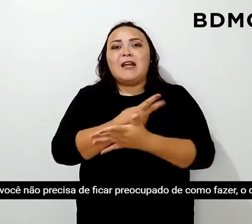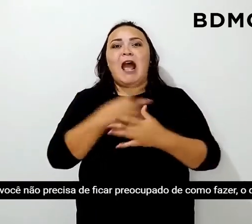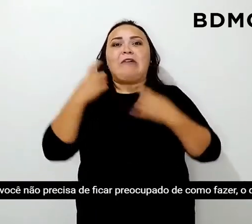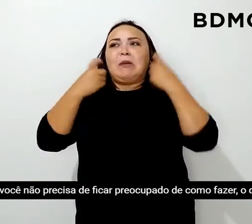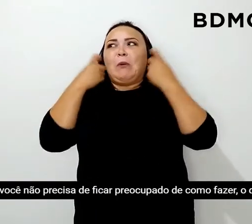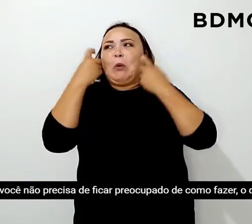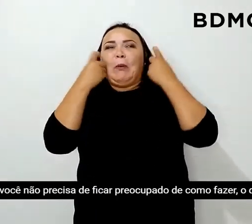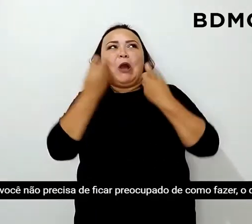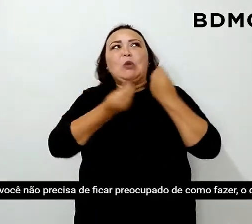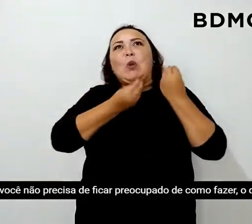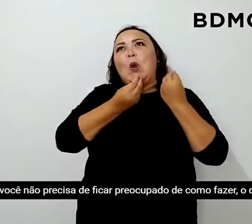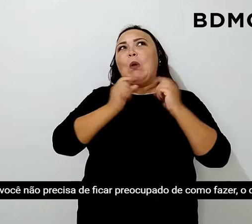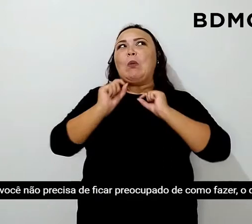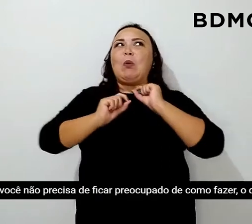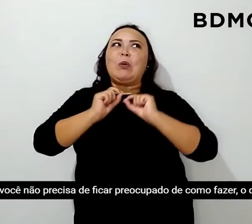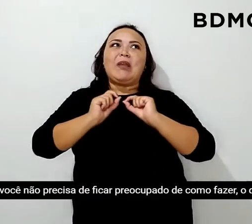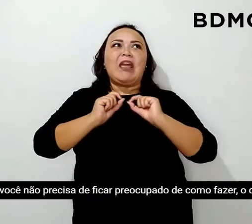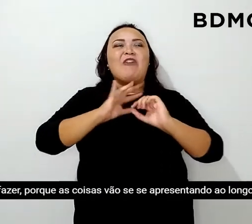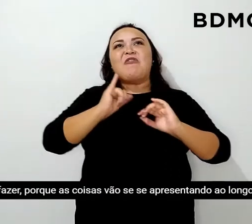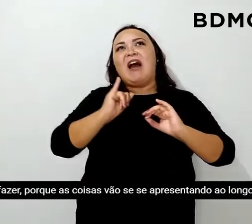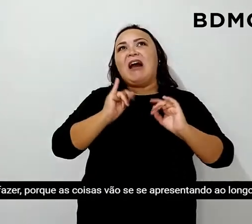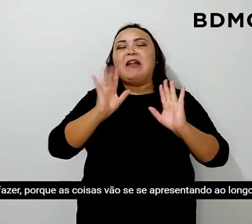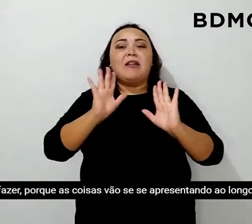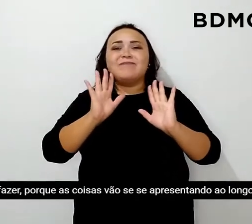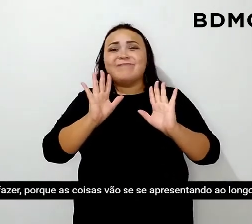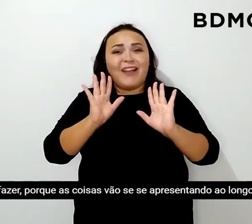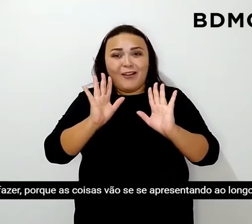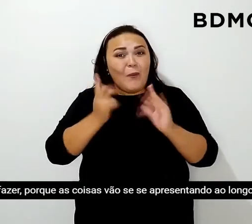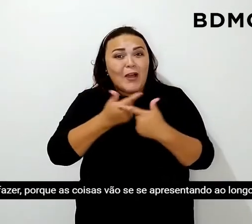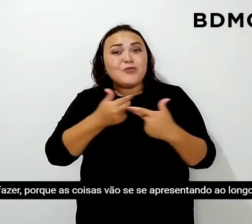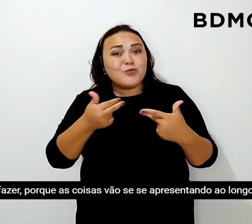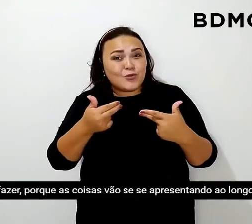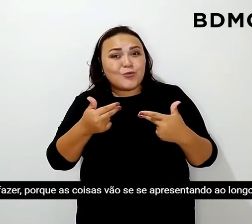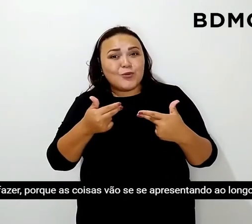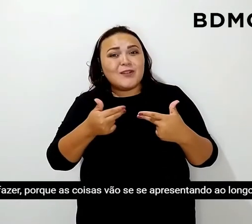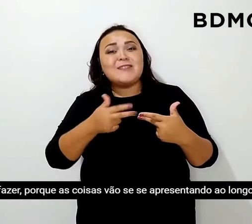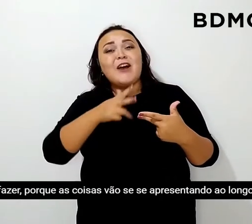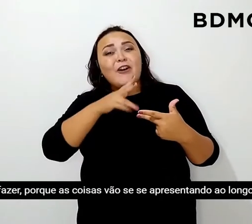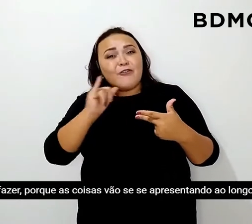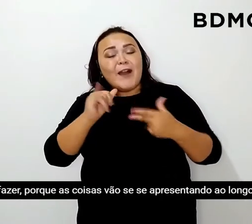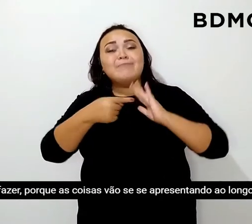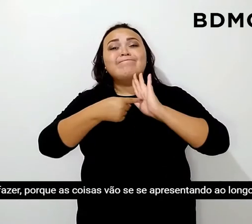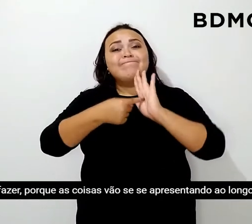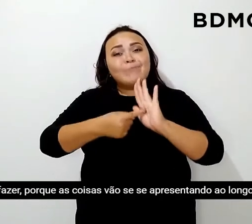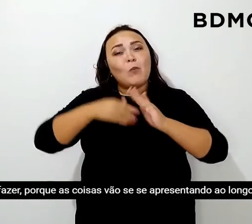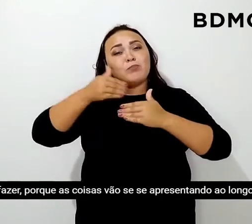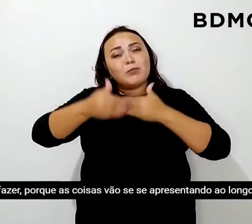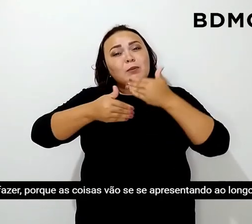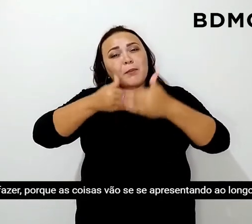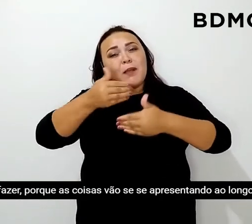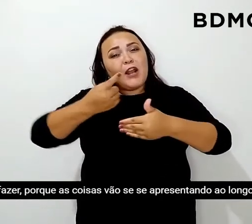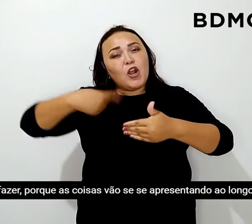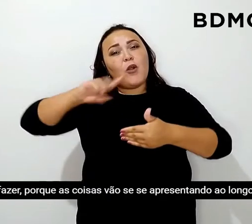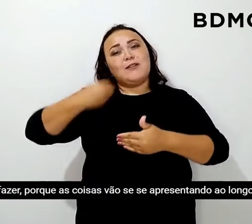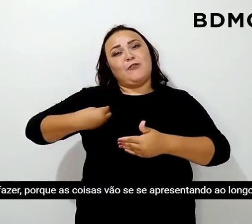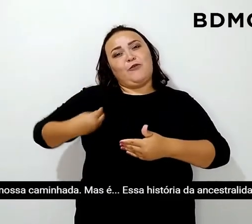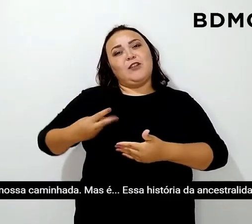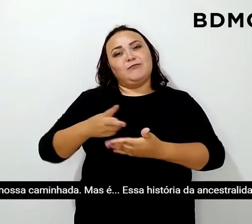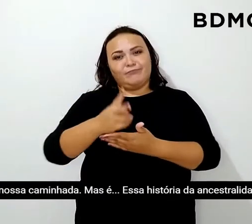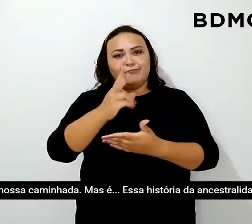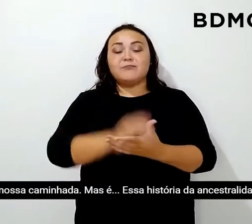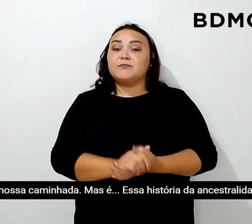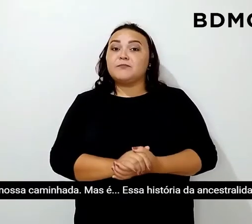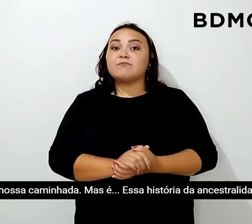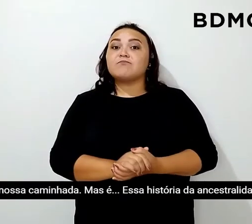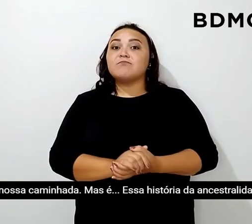precisa de ficar preocupada de como fazer ou o que fazer porque as coisas vão se apresentando ao longo da nossa